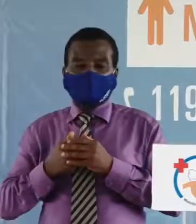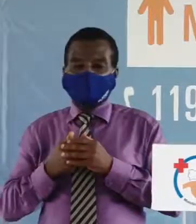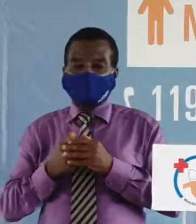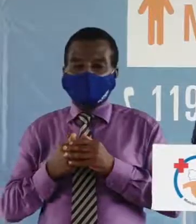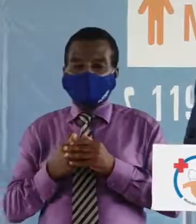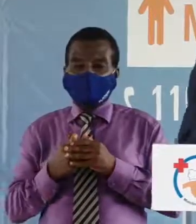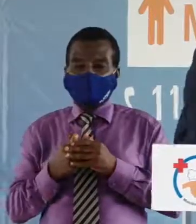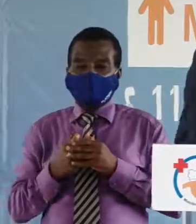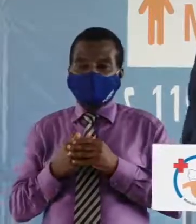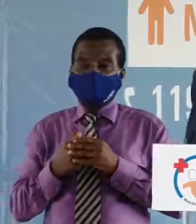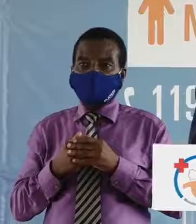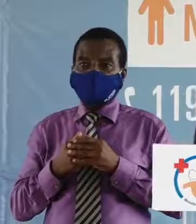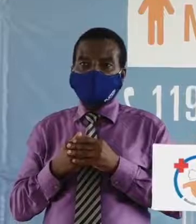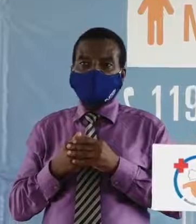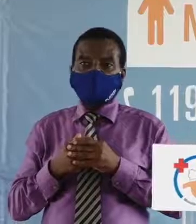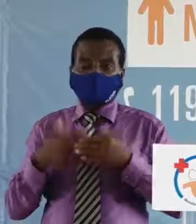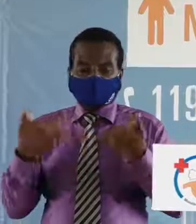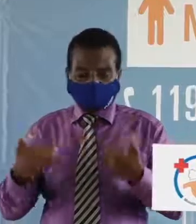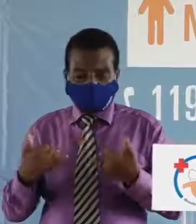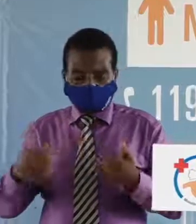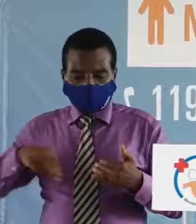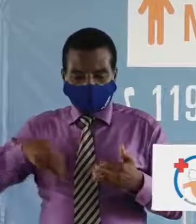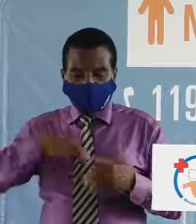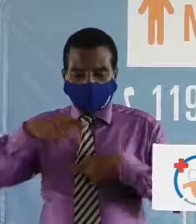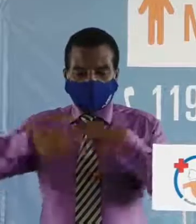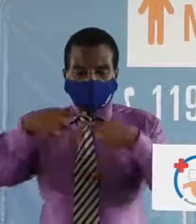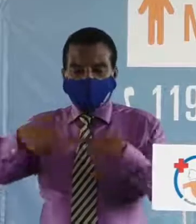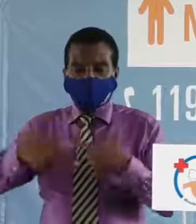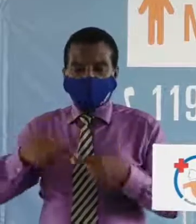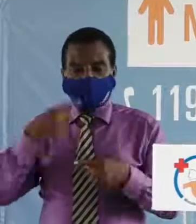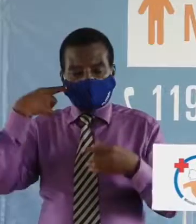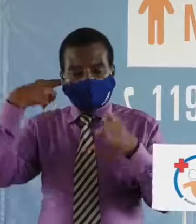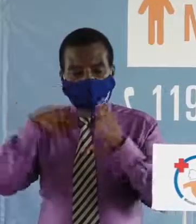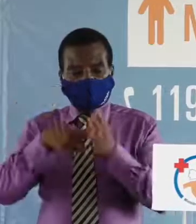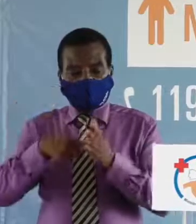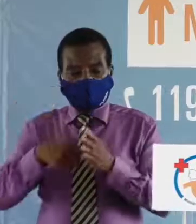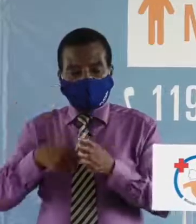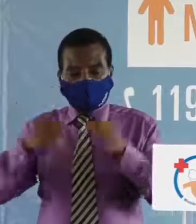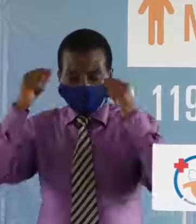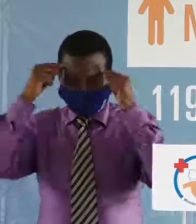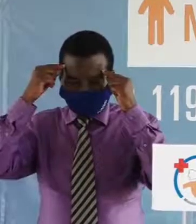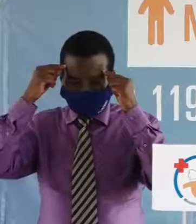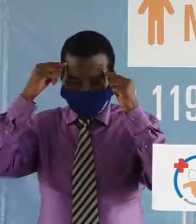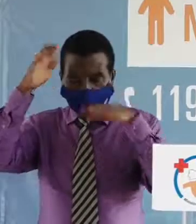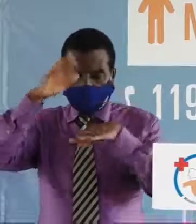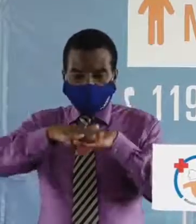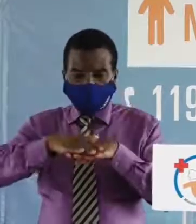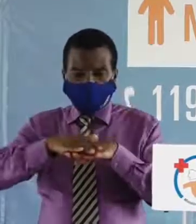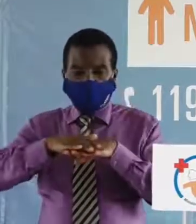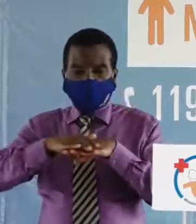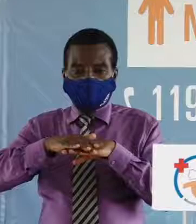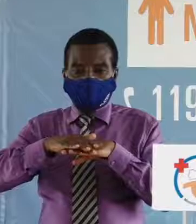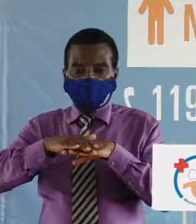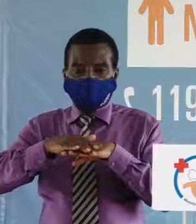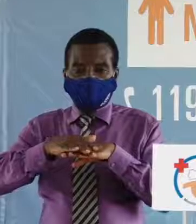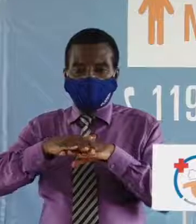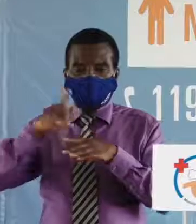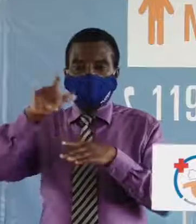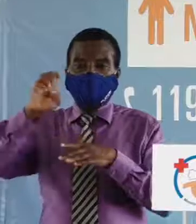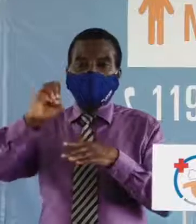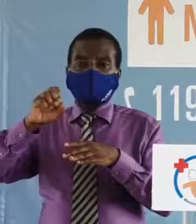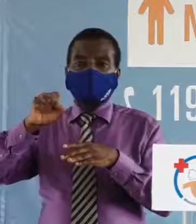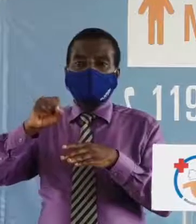merci beaucoup et maintenant nous allons vous l'avez constaté les préoccupations sur le